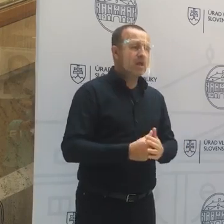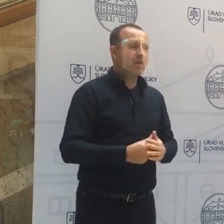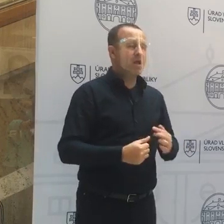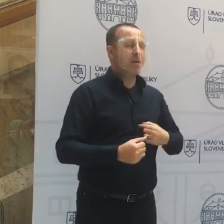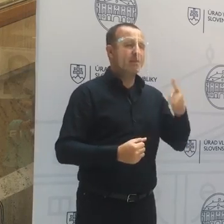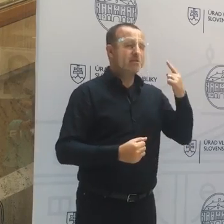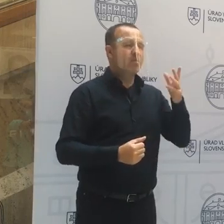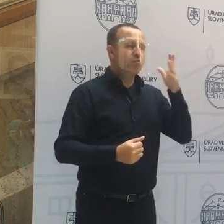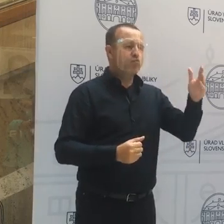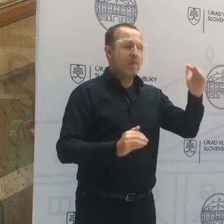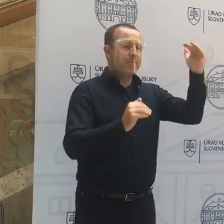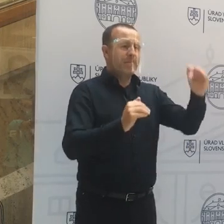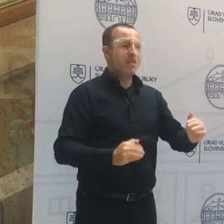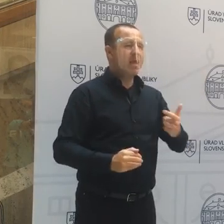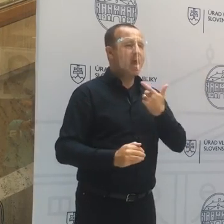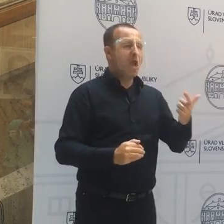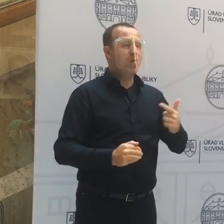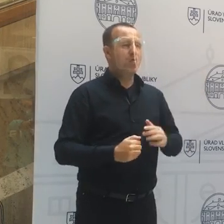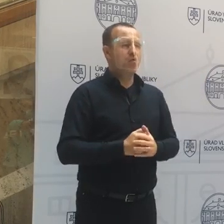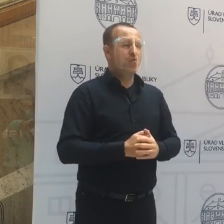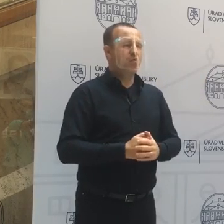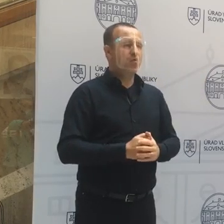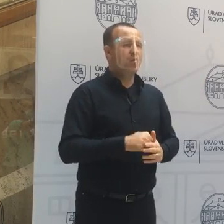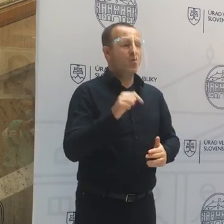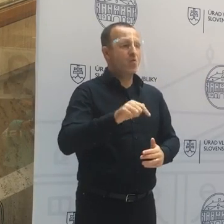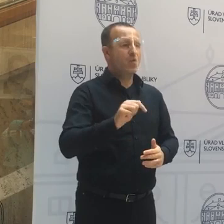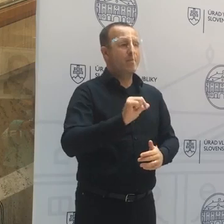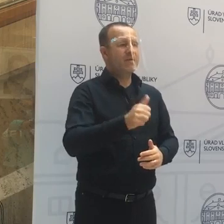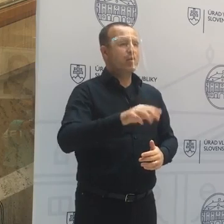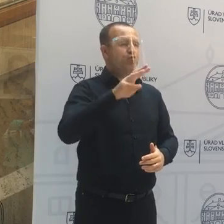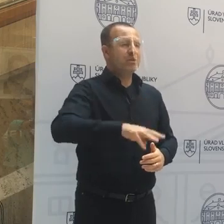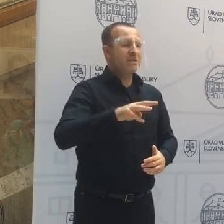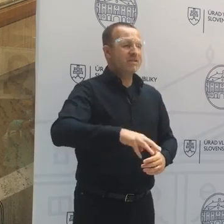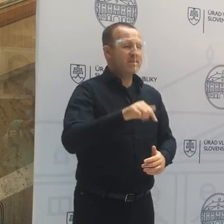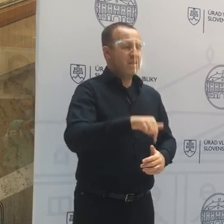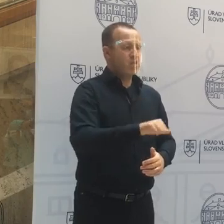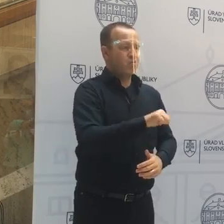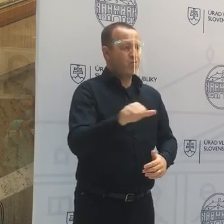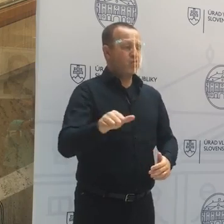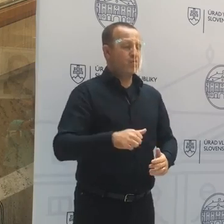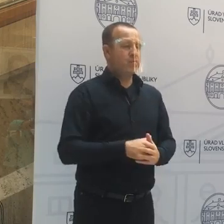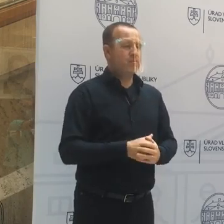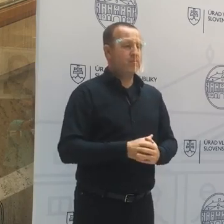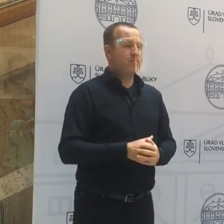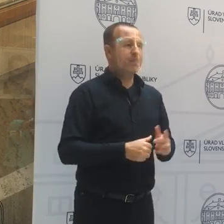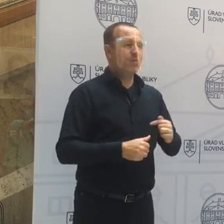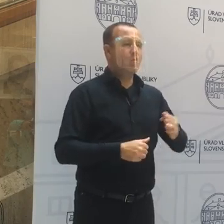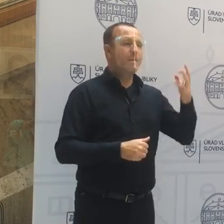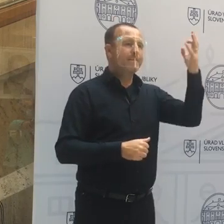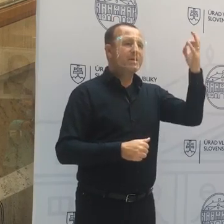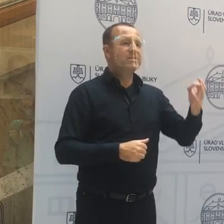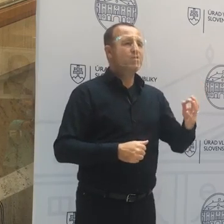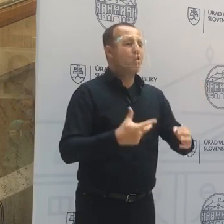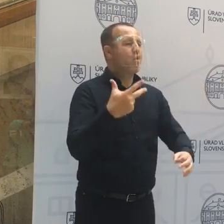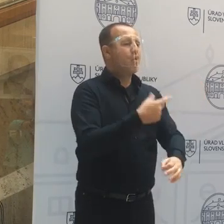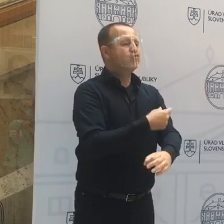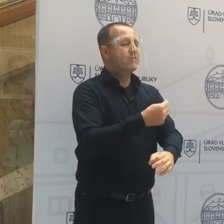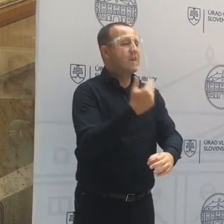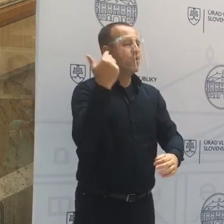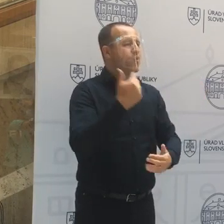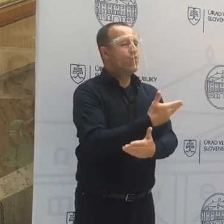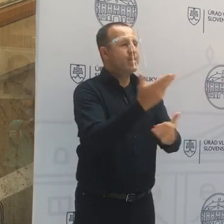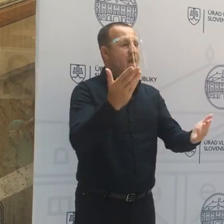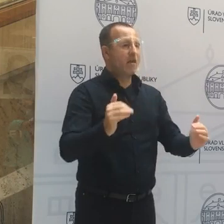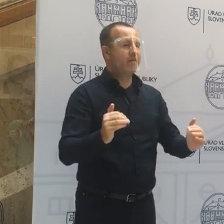bude nižšia ako táto začiat v prvých 4 mesiacoch tohto roku. Vzhľadom na percento zaočkovanosti populácie, ktoré sa